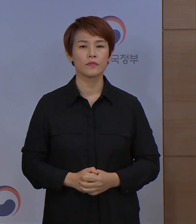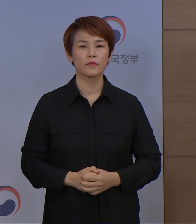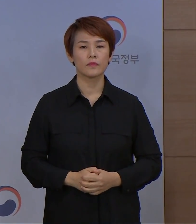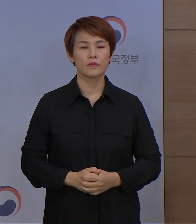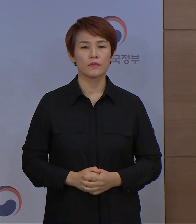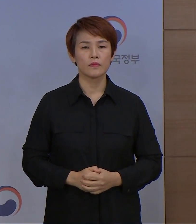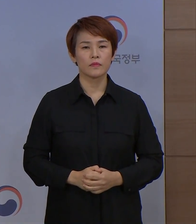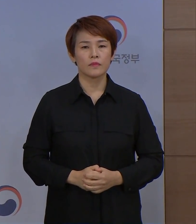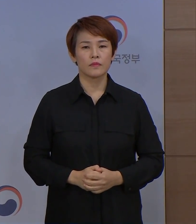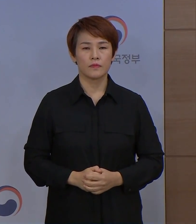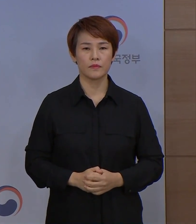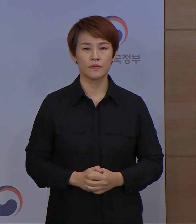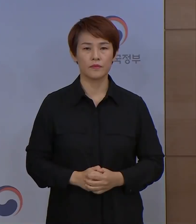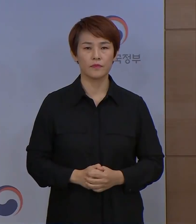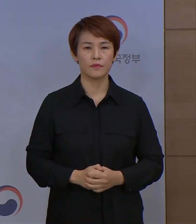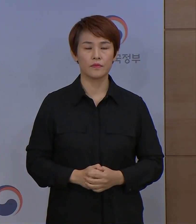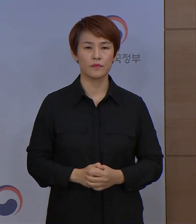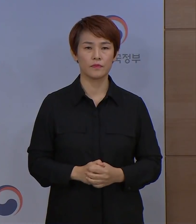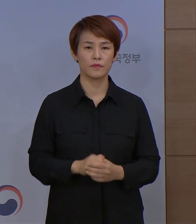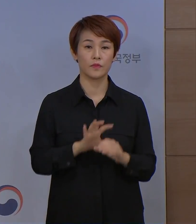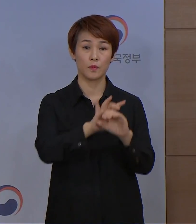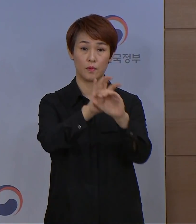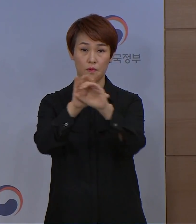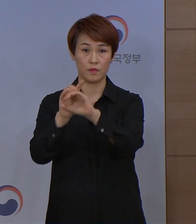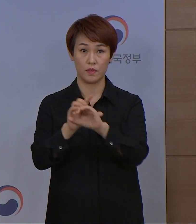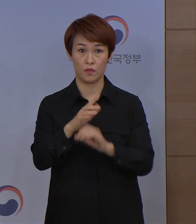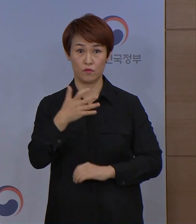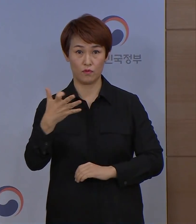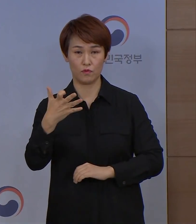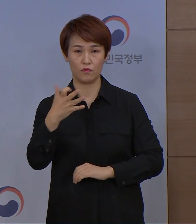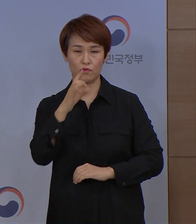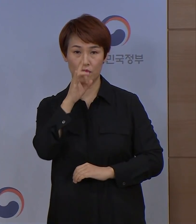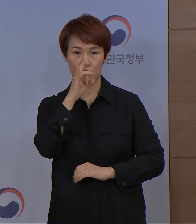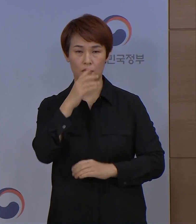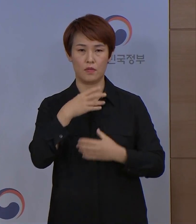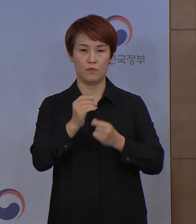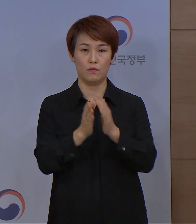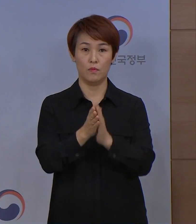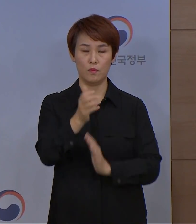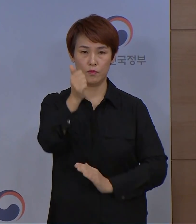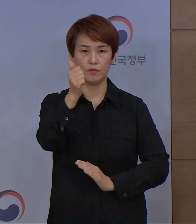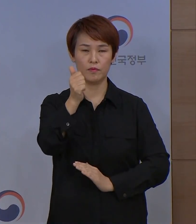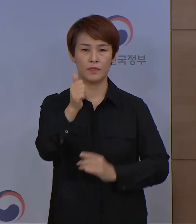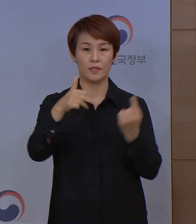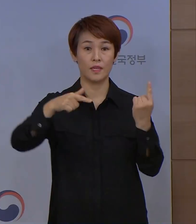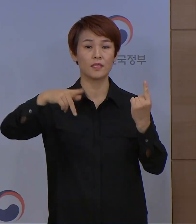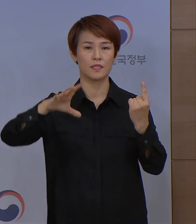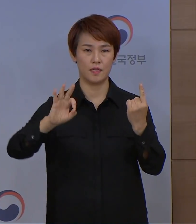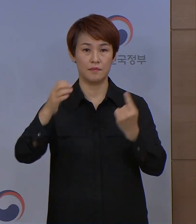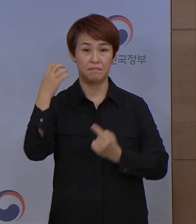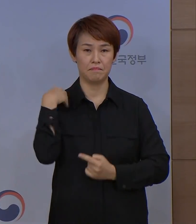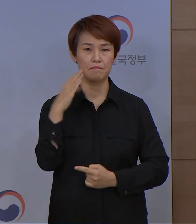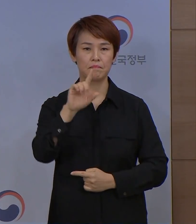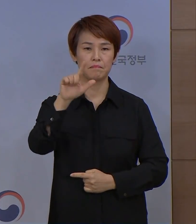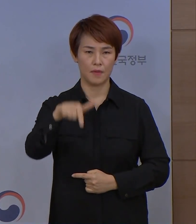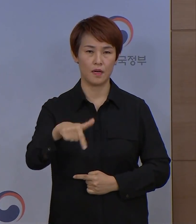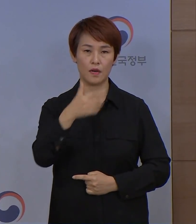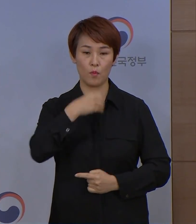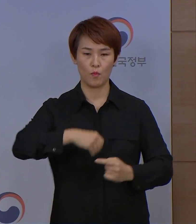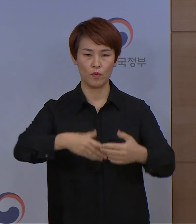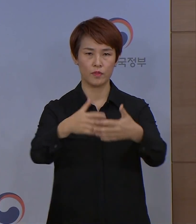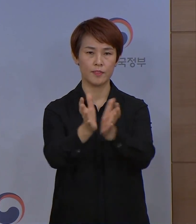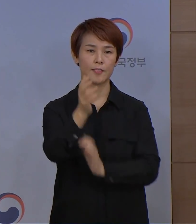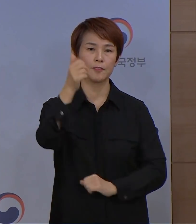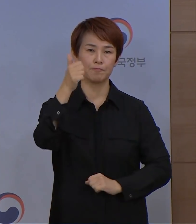코로나 바이러스19 중앙재난안전대책본부 1차장 박능후 보건복지부